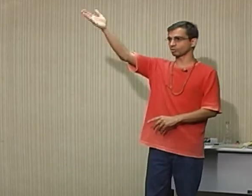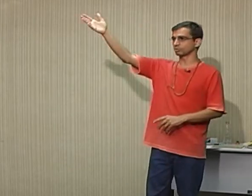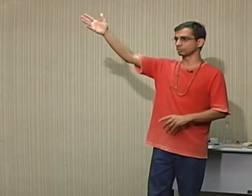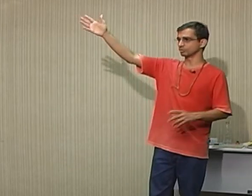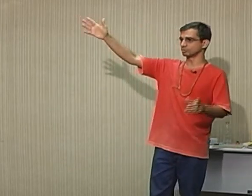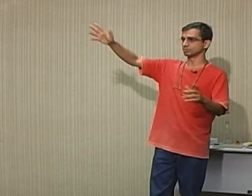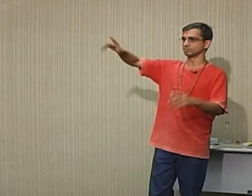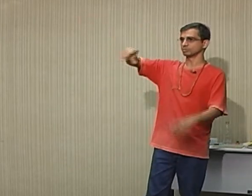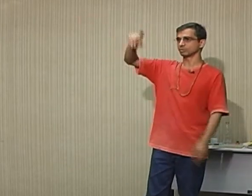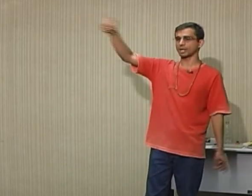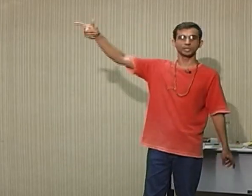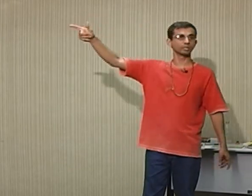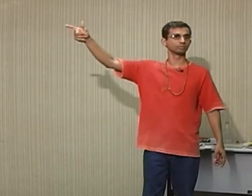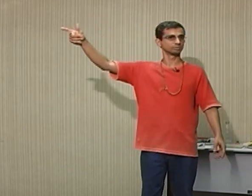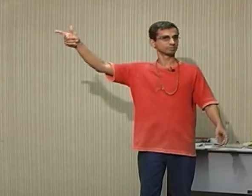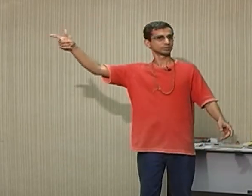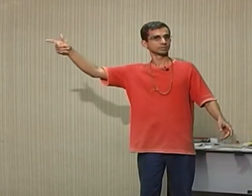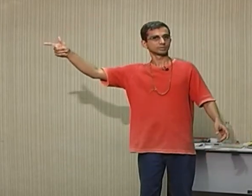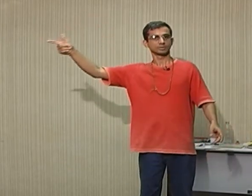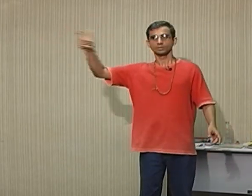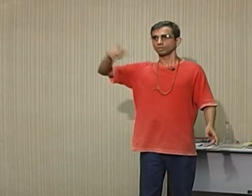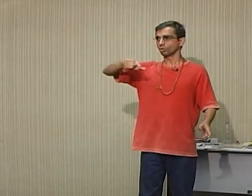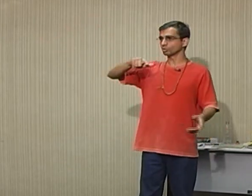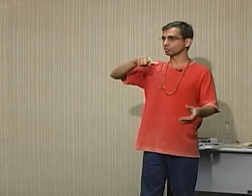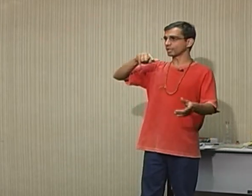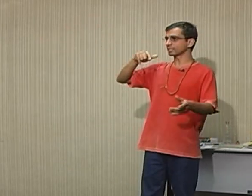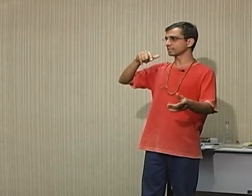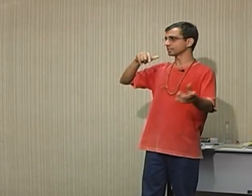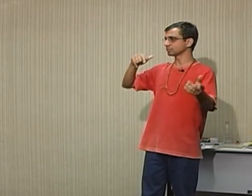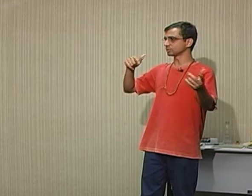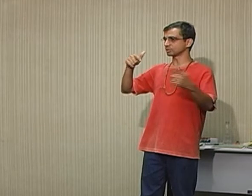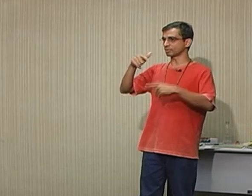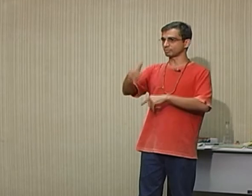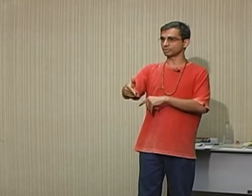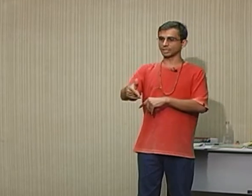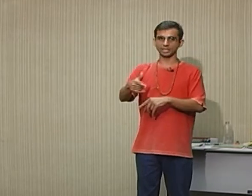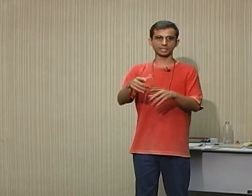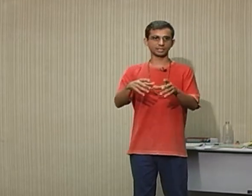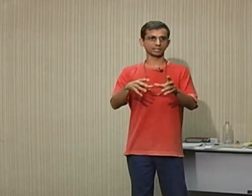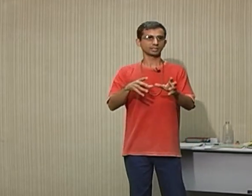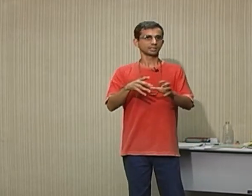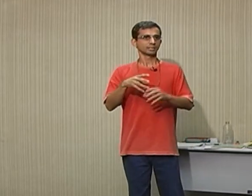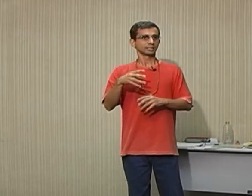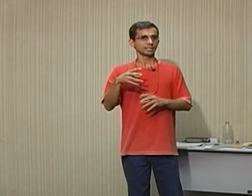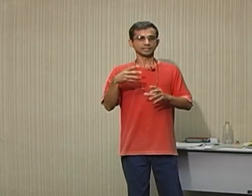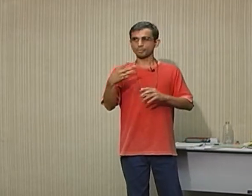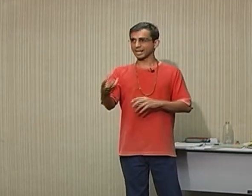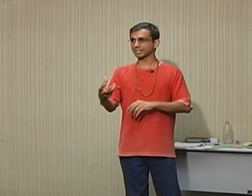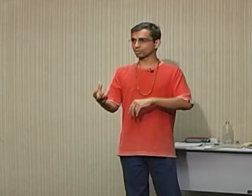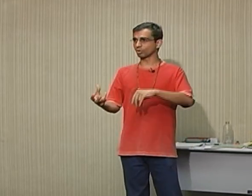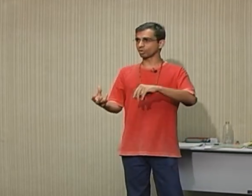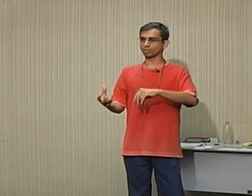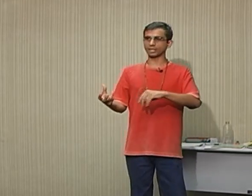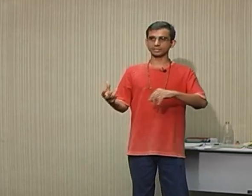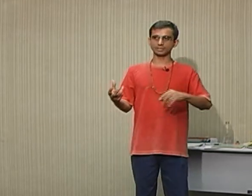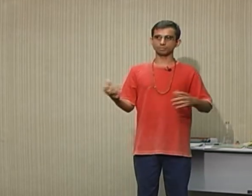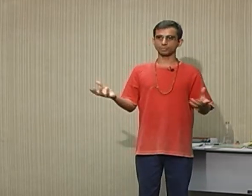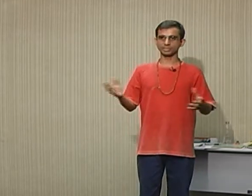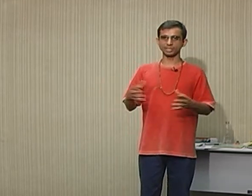um camelo? Ou no lugar da barata eu coloco, por exemplo,